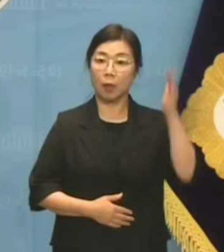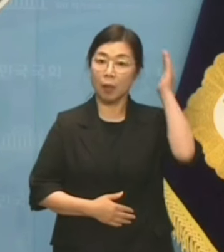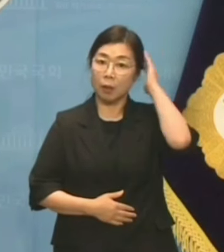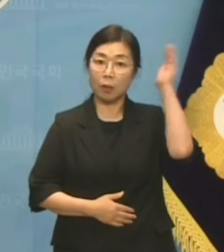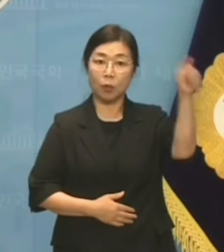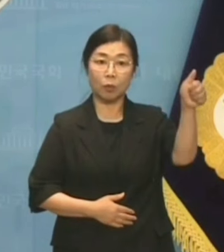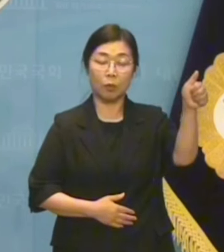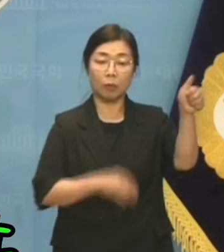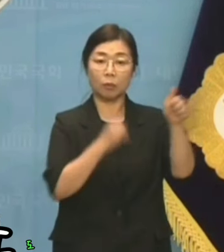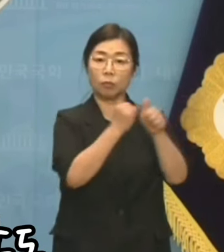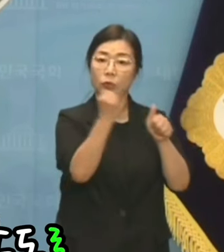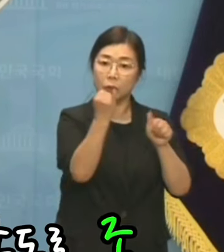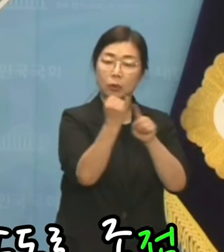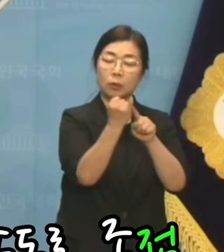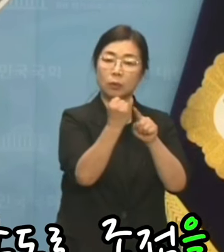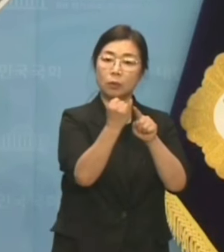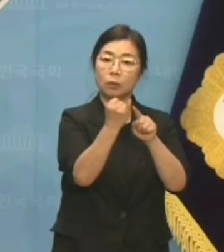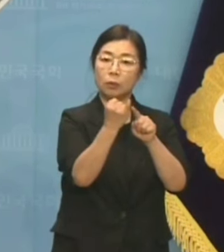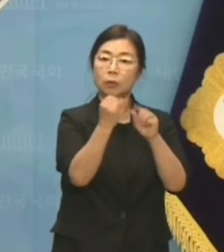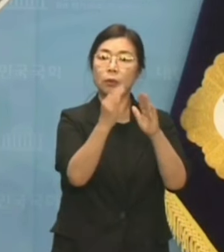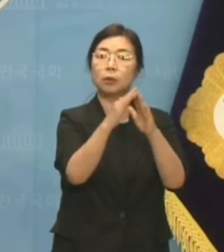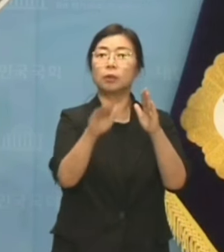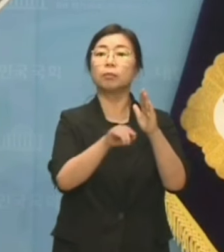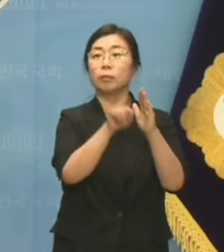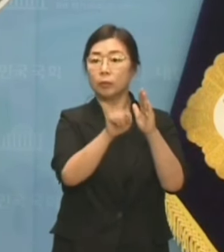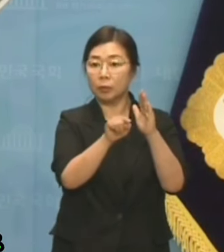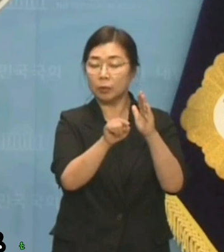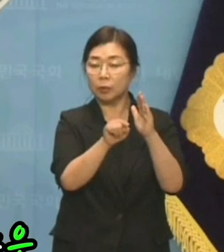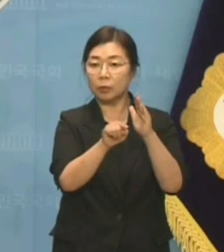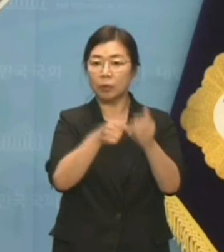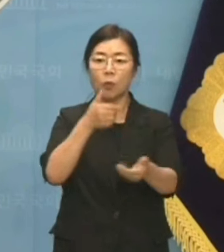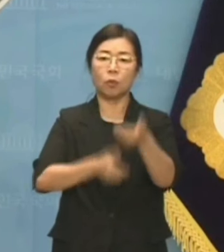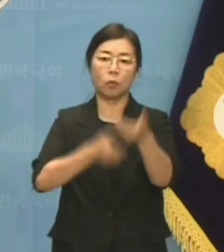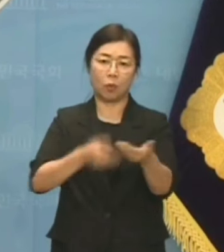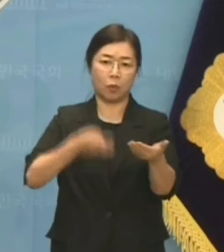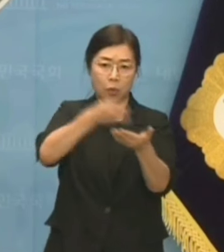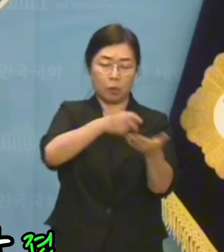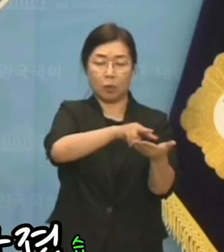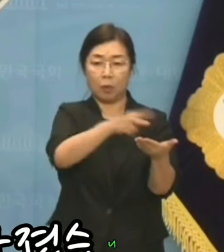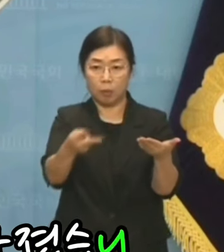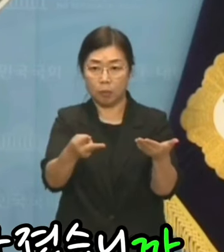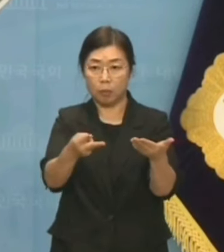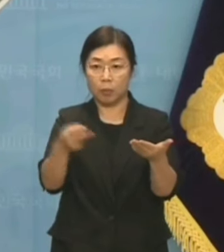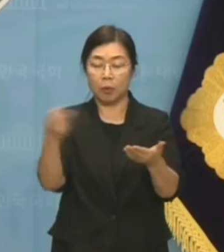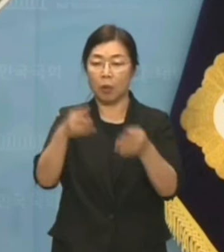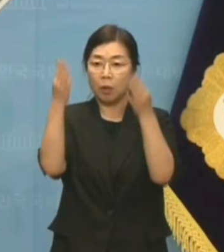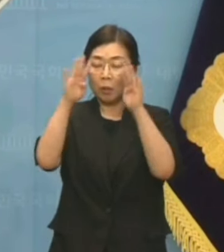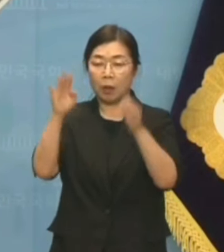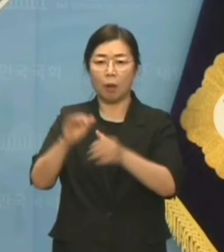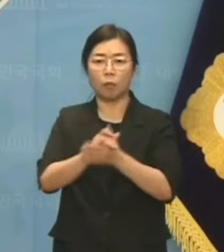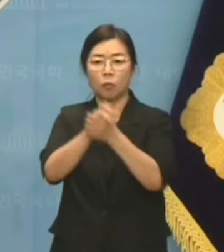대통령 처가는 고속도로 종점을 대학 동문은 휴게소를 나눠 가졌습니까?